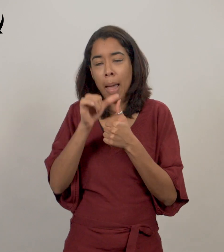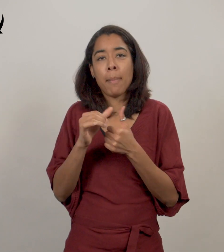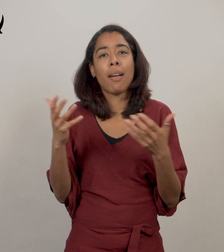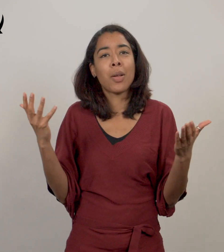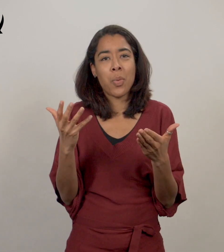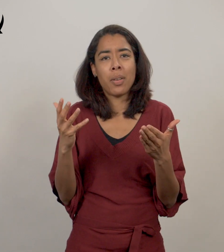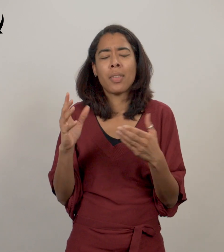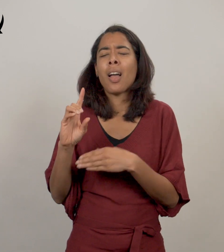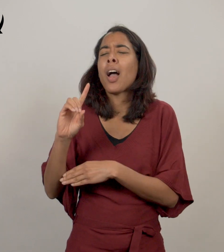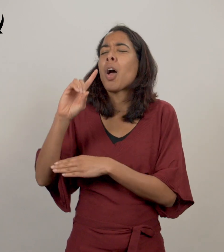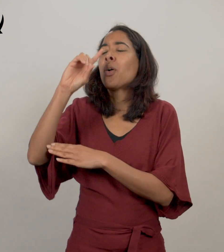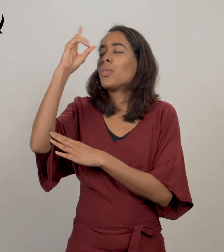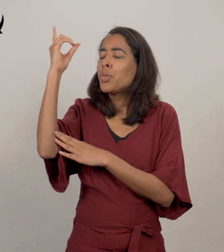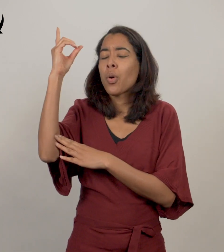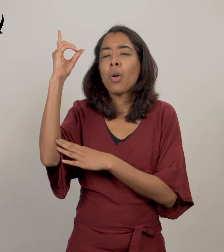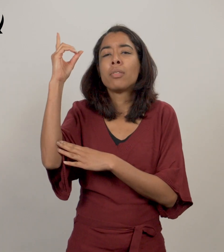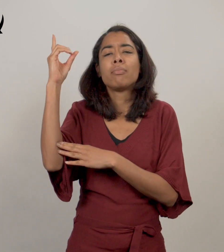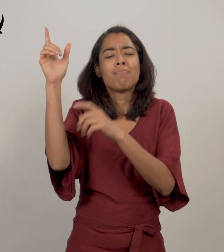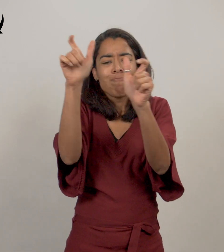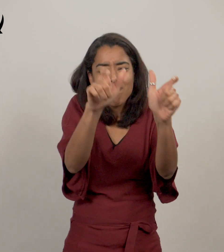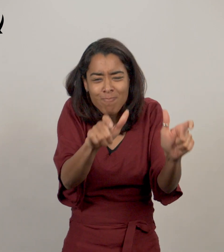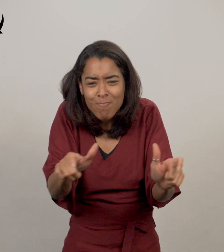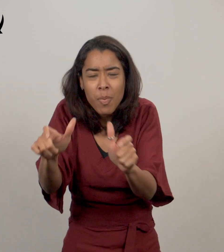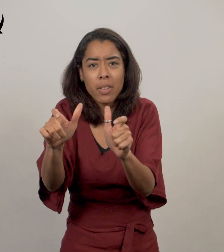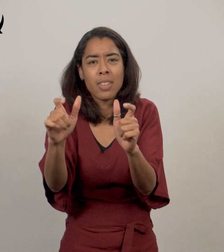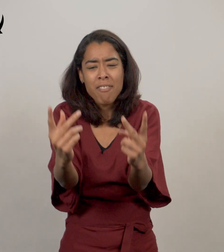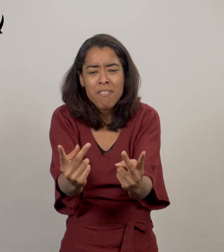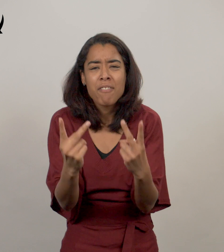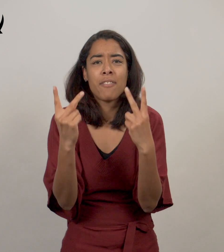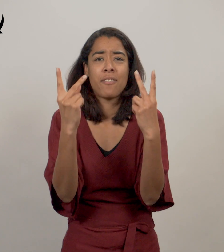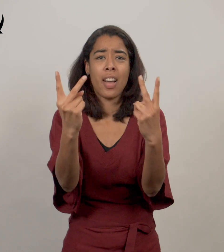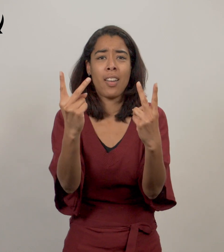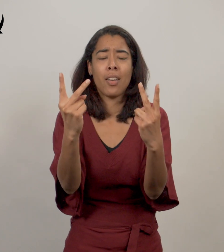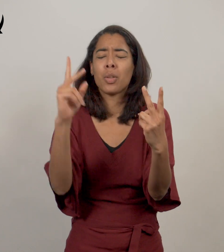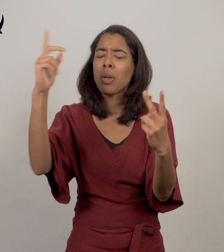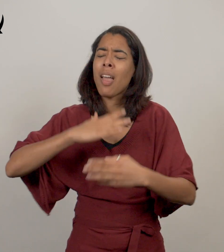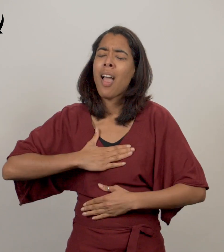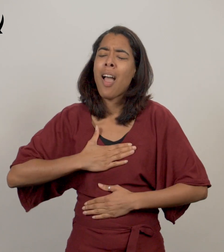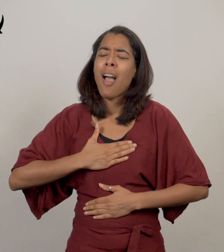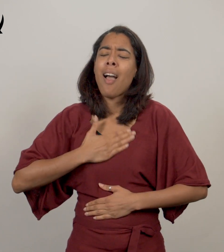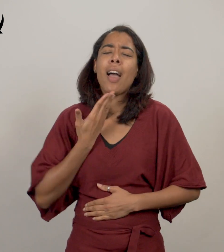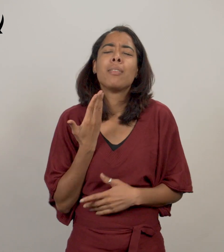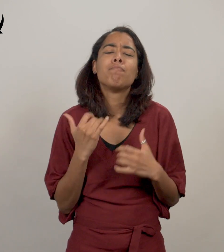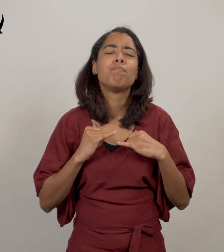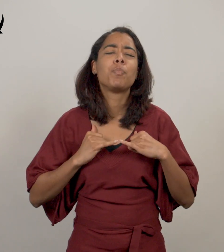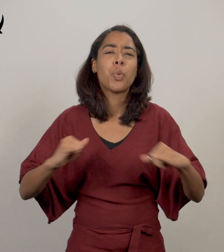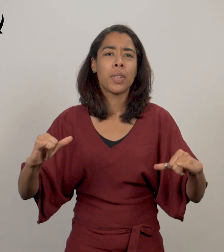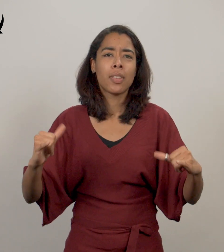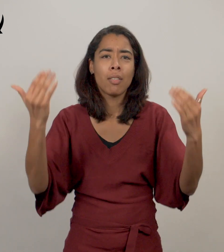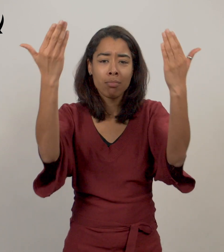une encore plus grande attention sur vous et qu'il vous aime d'un amour tellement plus infini. Je vous